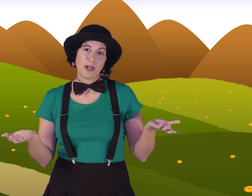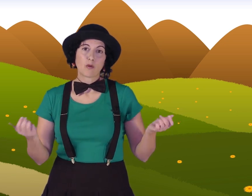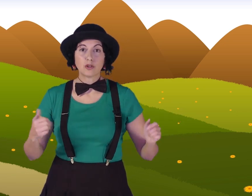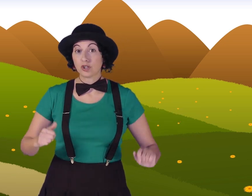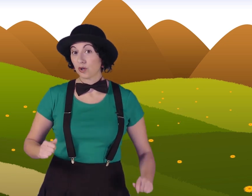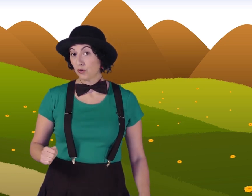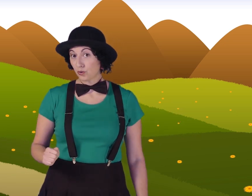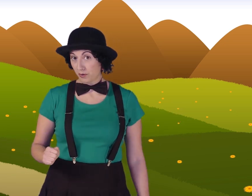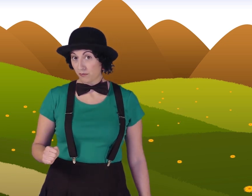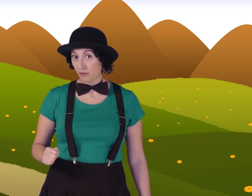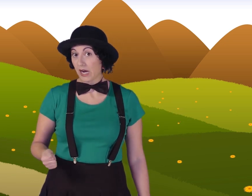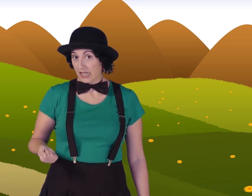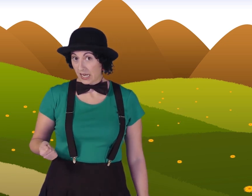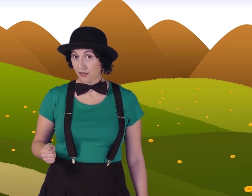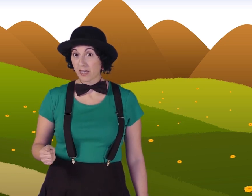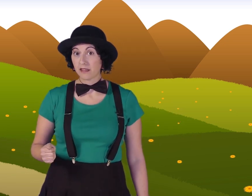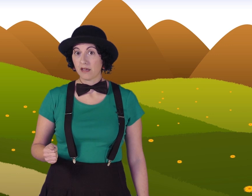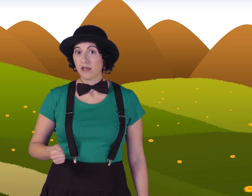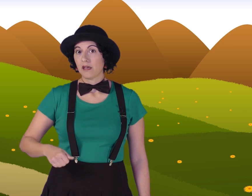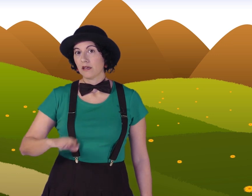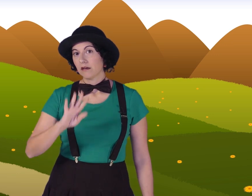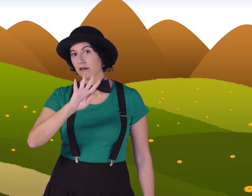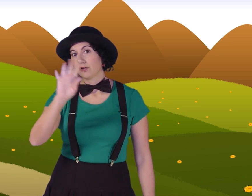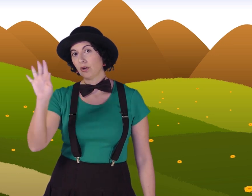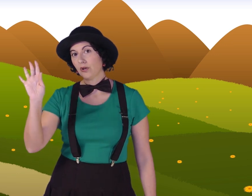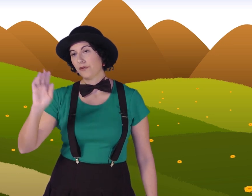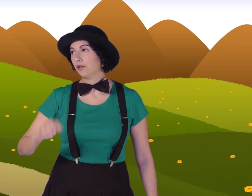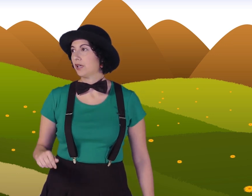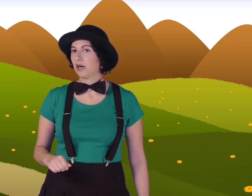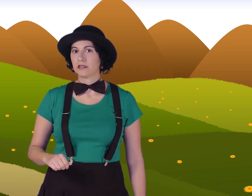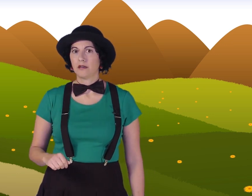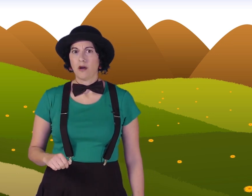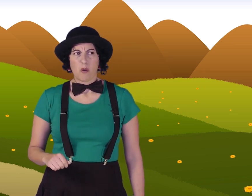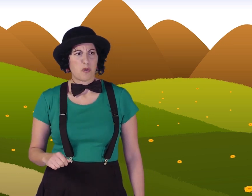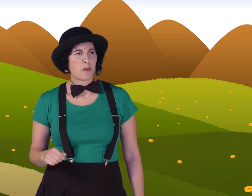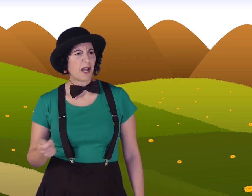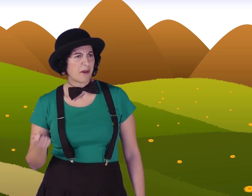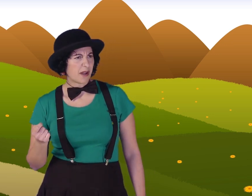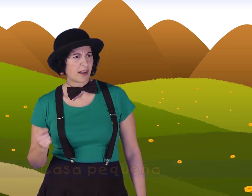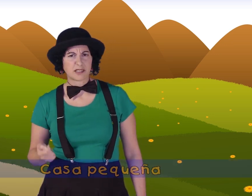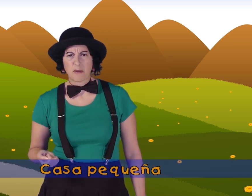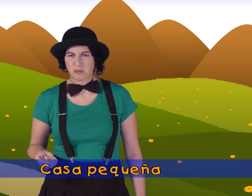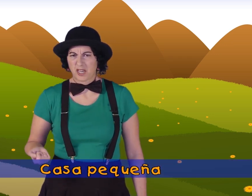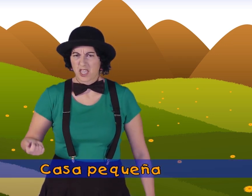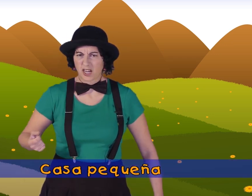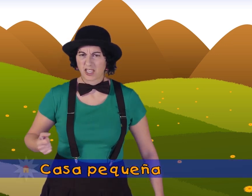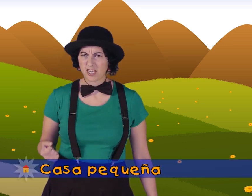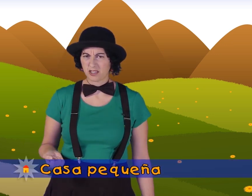Cuando llegó su primo, el de la ciudad, todos fueron quejas. Pues vaya una casa más pequeña que tienes.